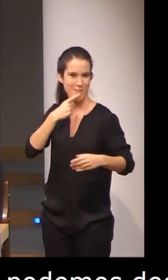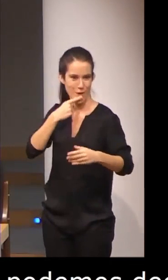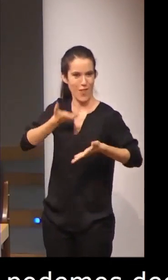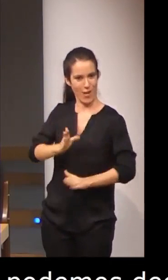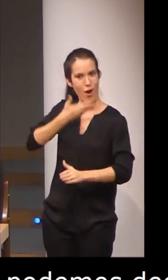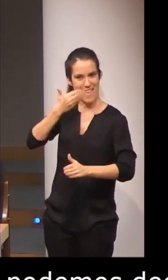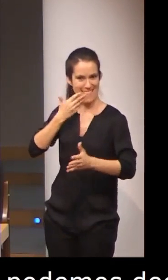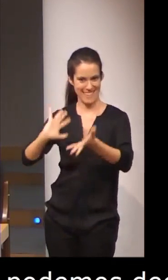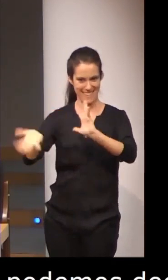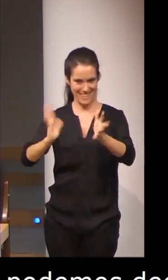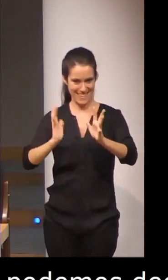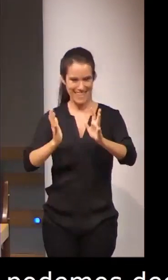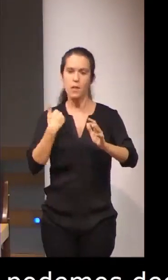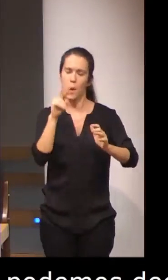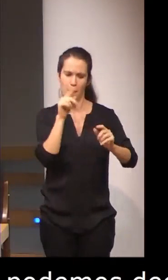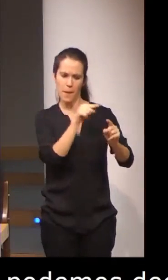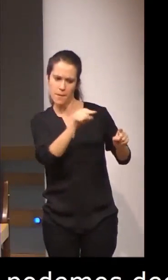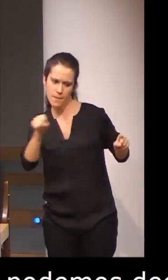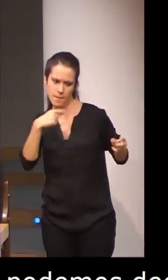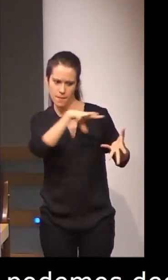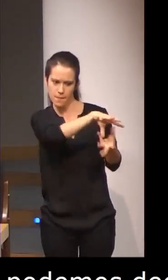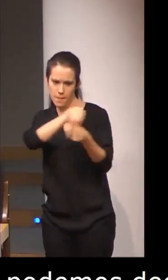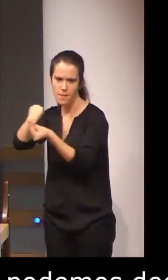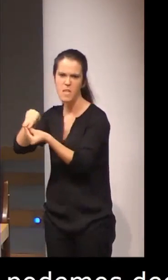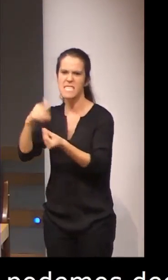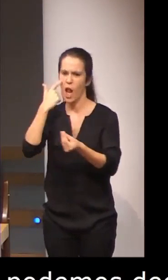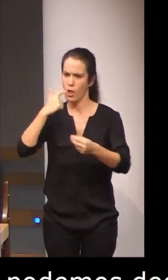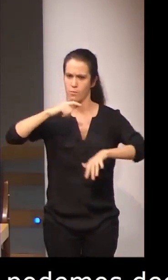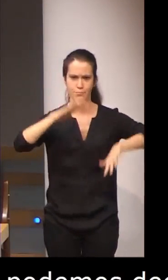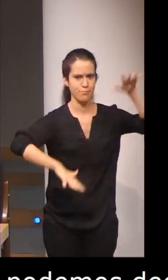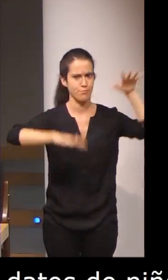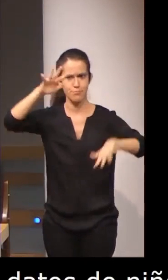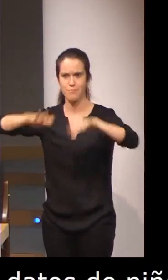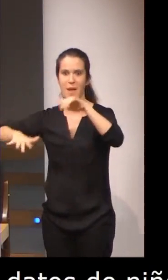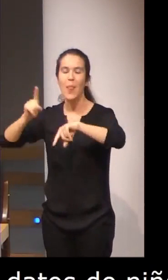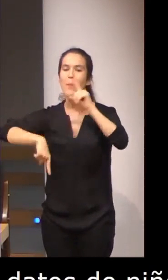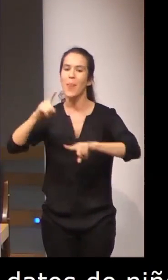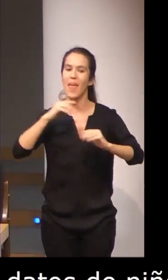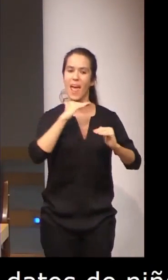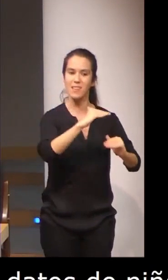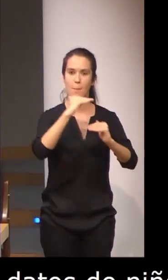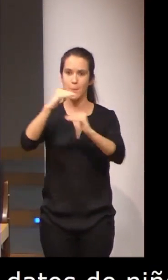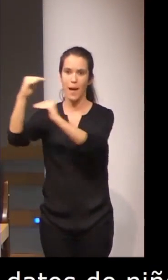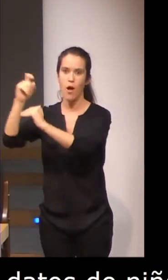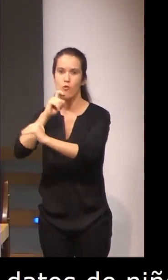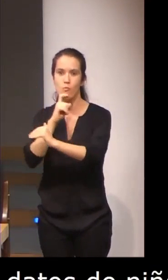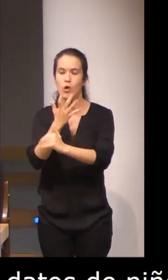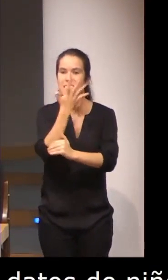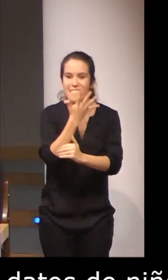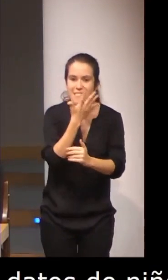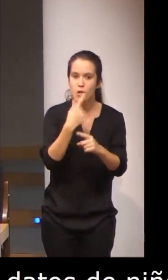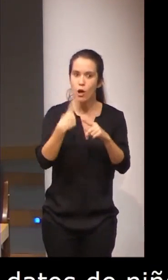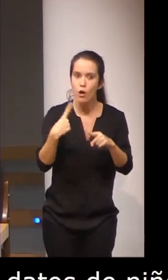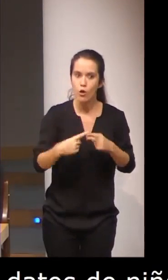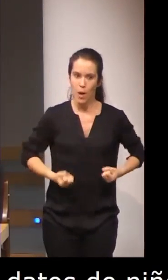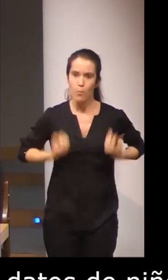como algo destacable, que hay mucha variabilidad en cada una de las etapas en cuanto a los signos que comprenden